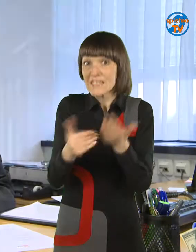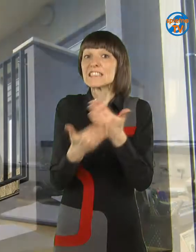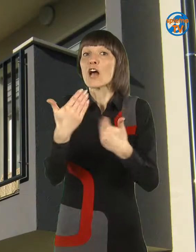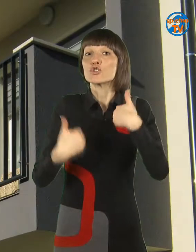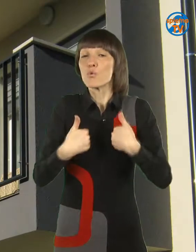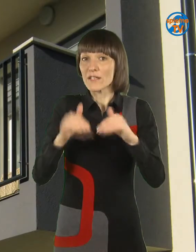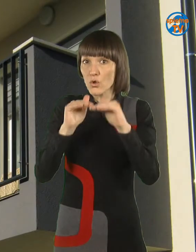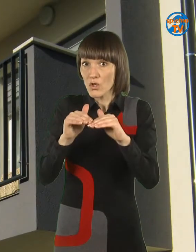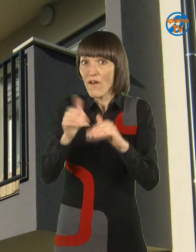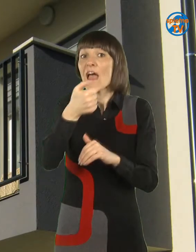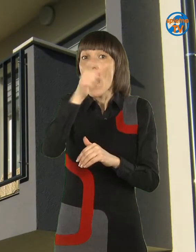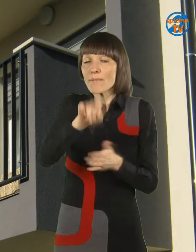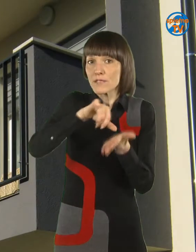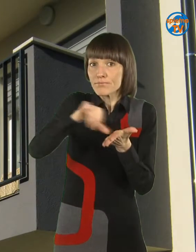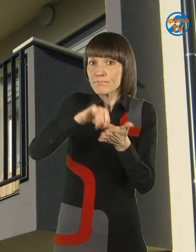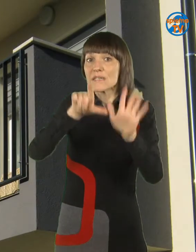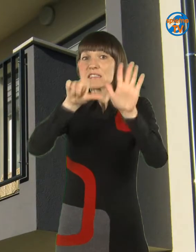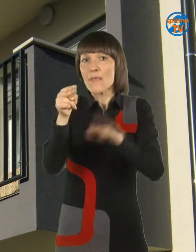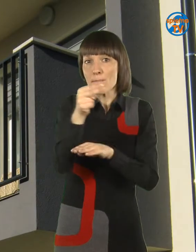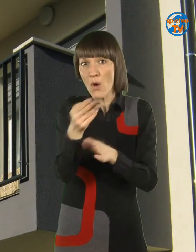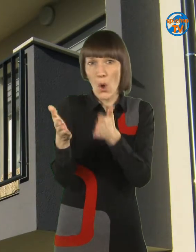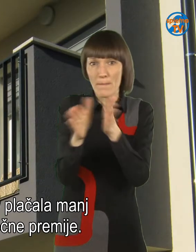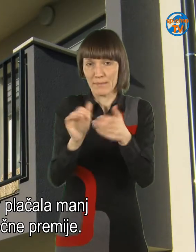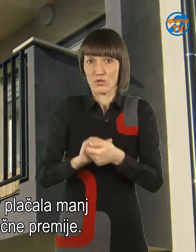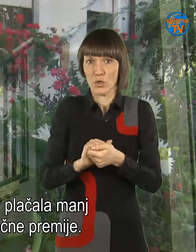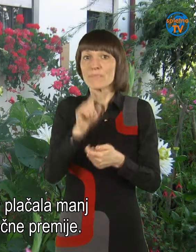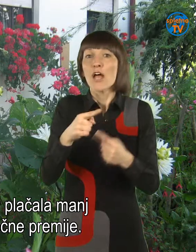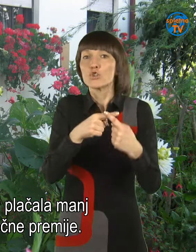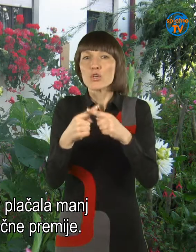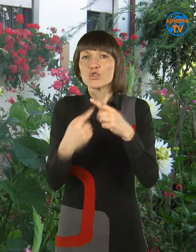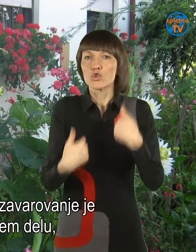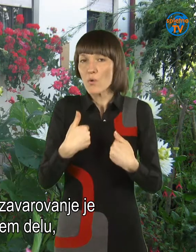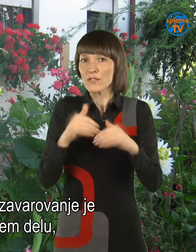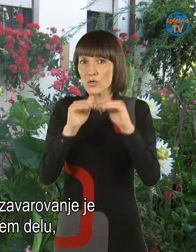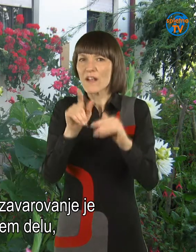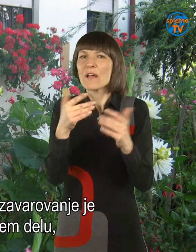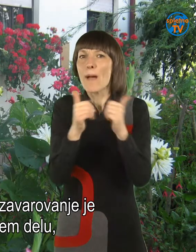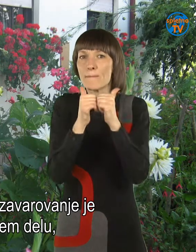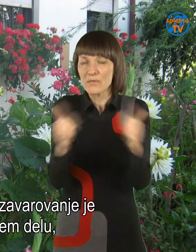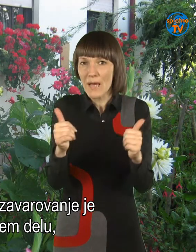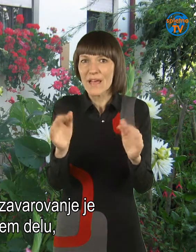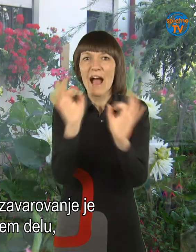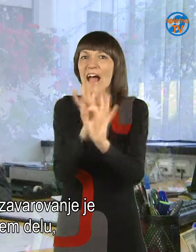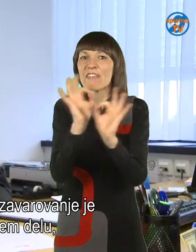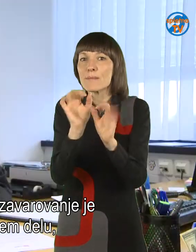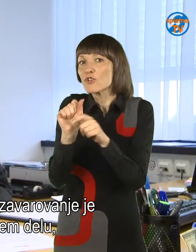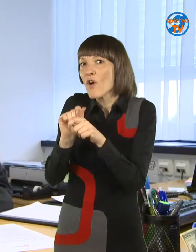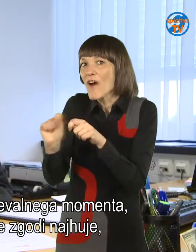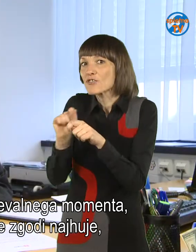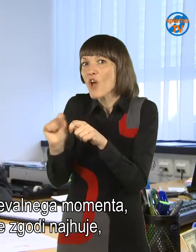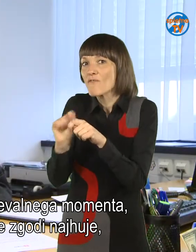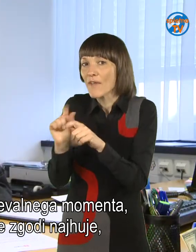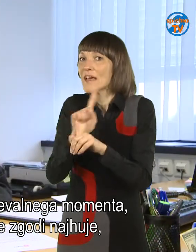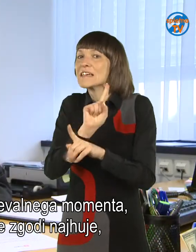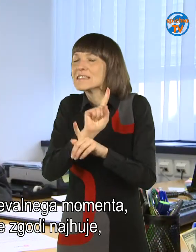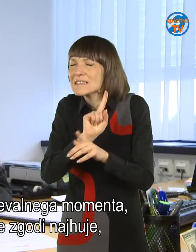plačala manj kot 7 evrov mesečno premijo za tako zavarovanje. Rizično življensko zavarovanje je mogoče specifično v tem delu, da nima